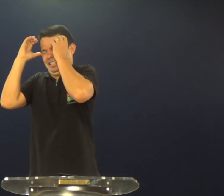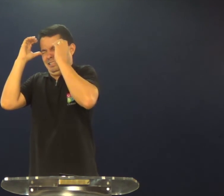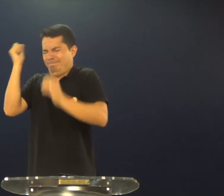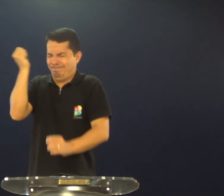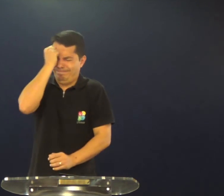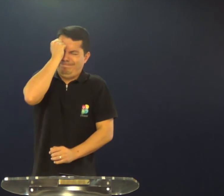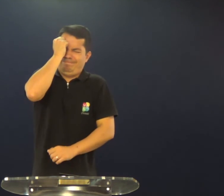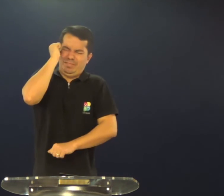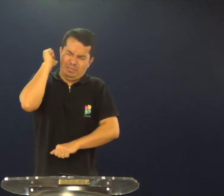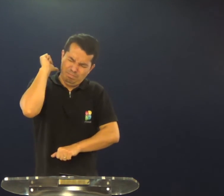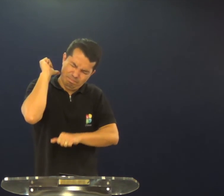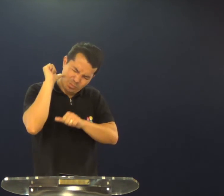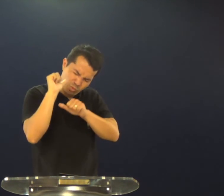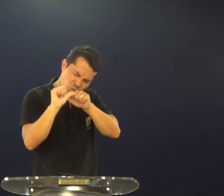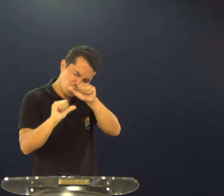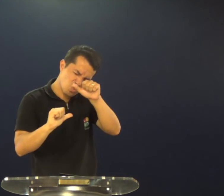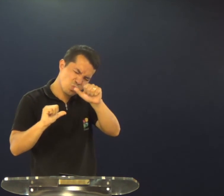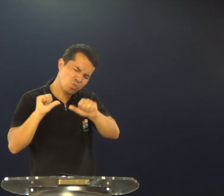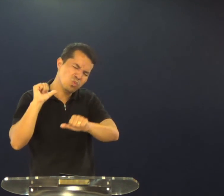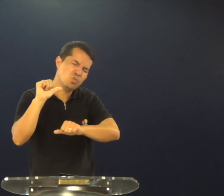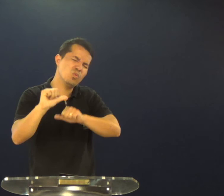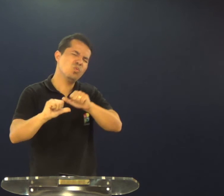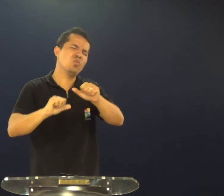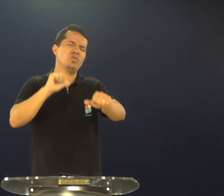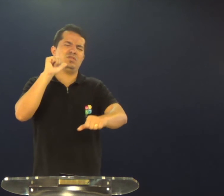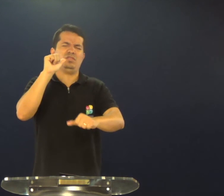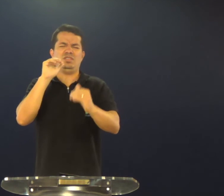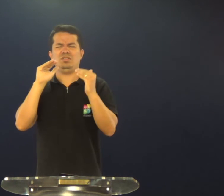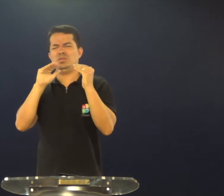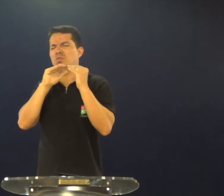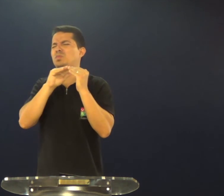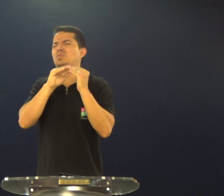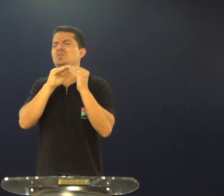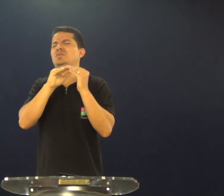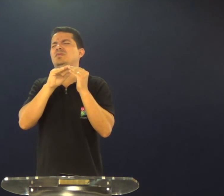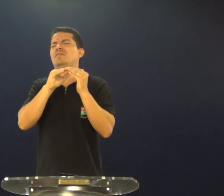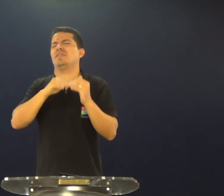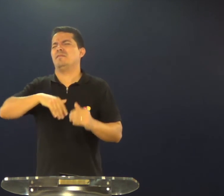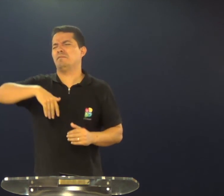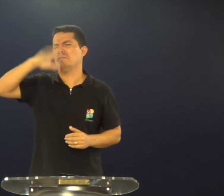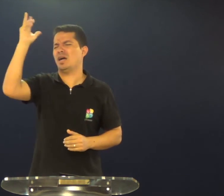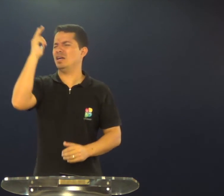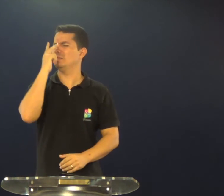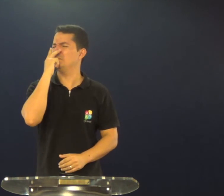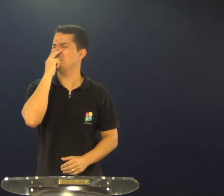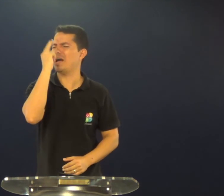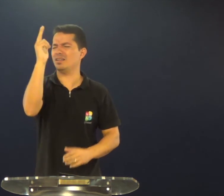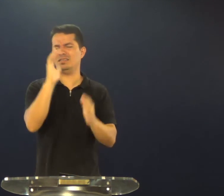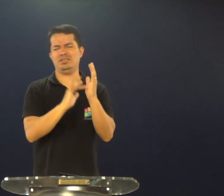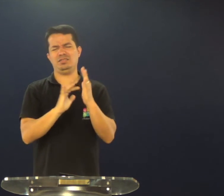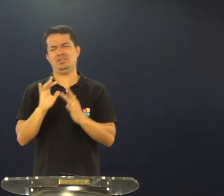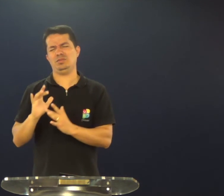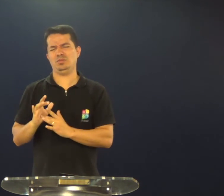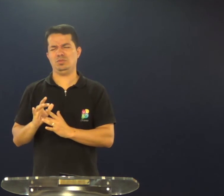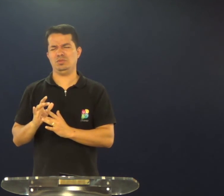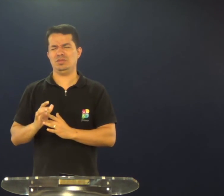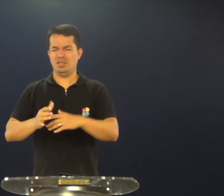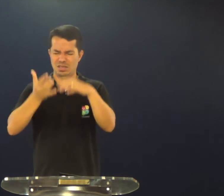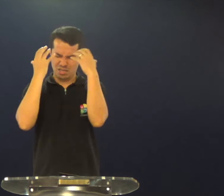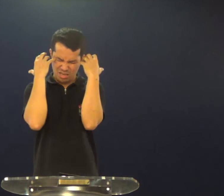algumas dificuldades, que haja consciência e arrependimento, para que elas estejam parecidas com o Senhor,